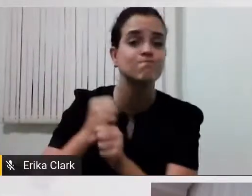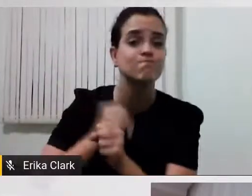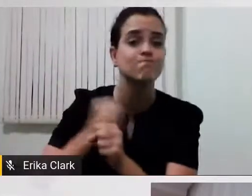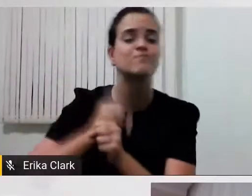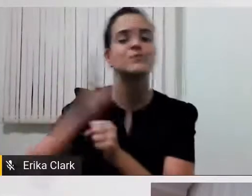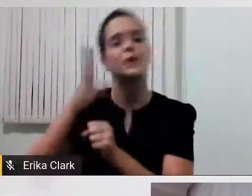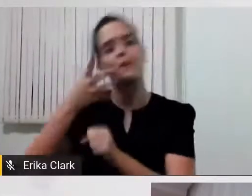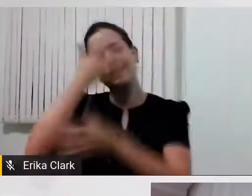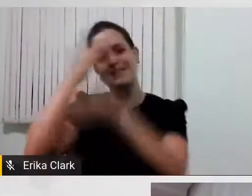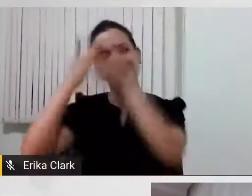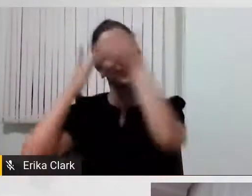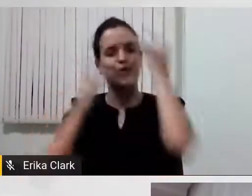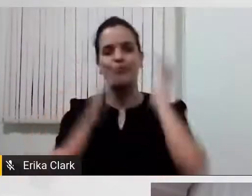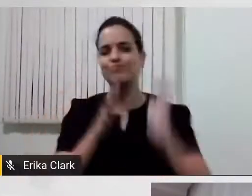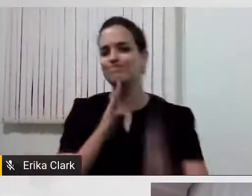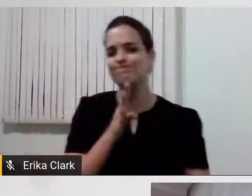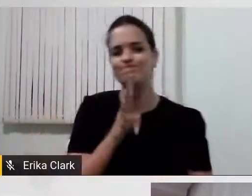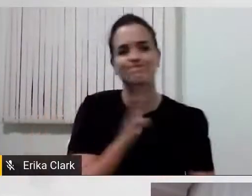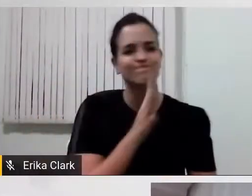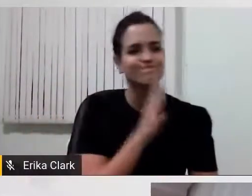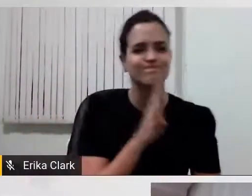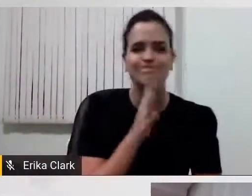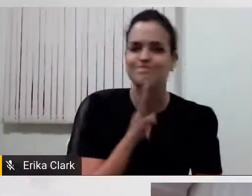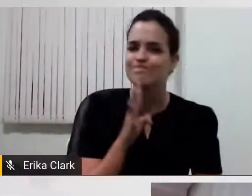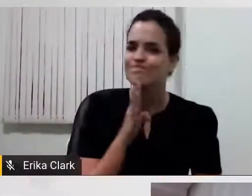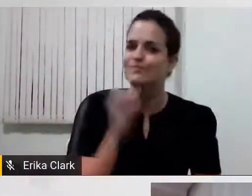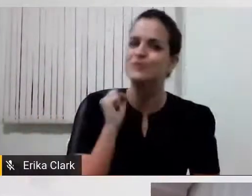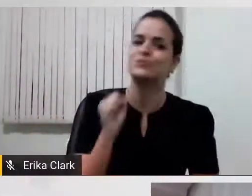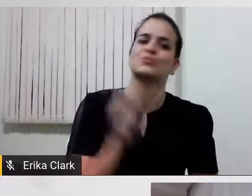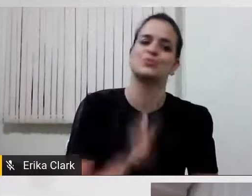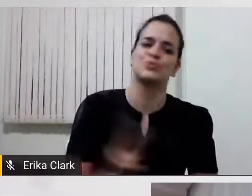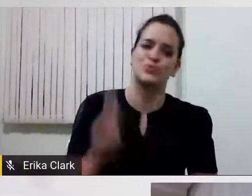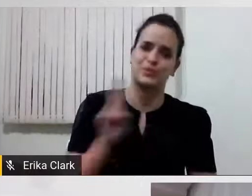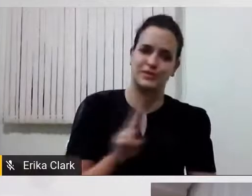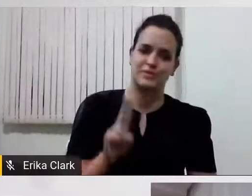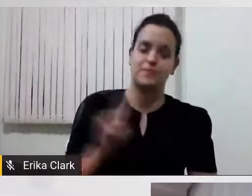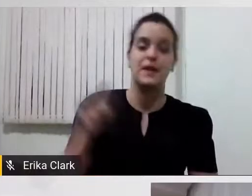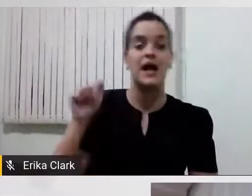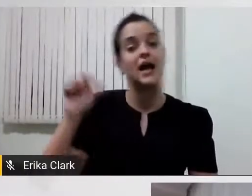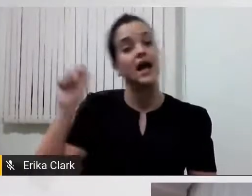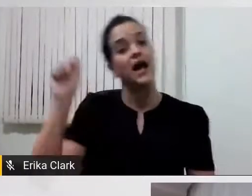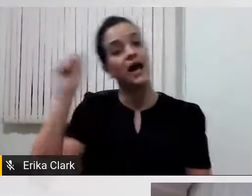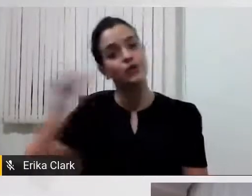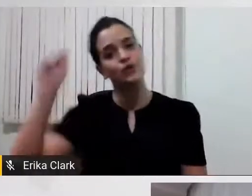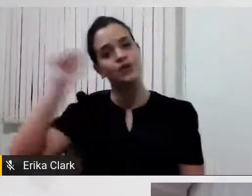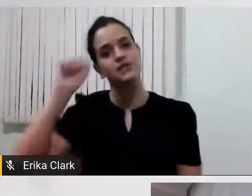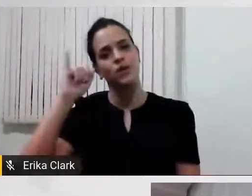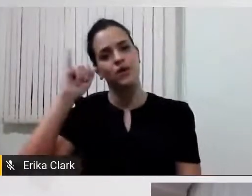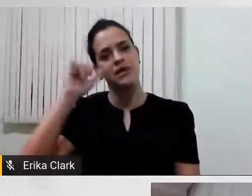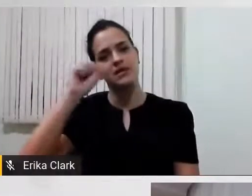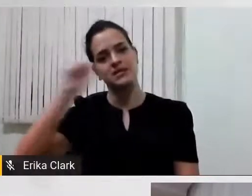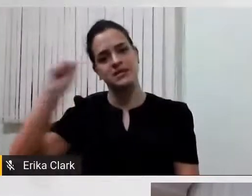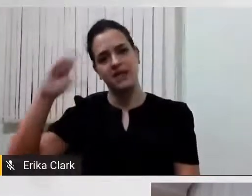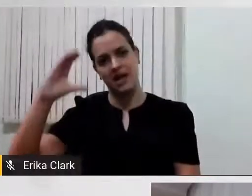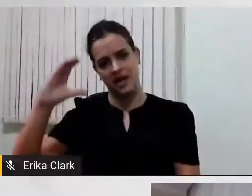desconhece e poderia se beneficiar, então essa associação ISAC Brasil, ela junto com a ISAC Internacional